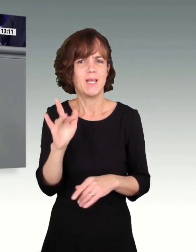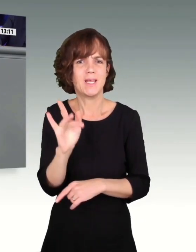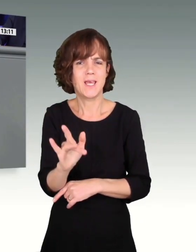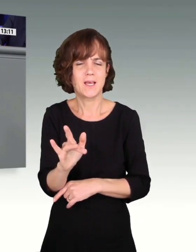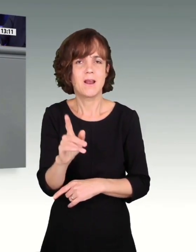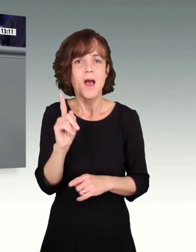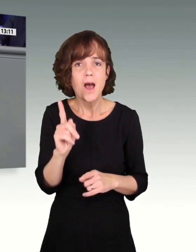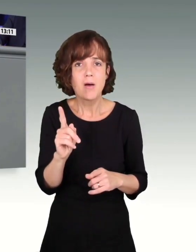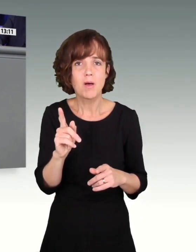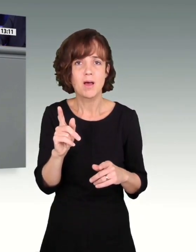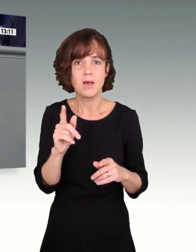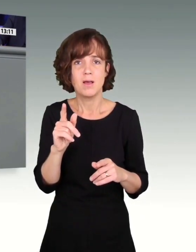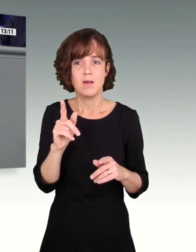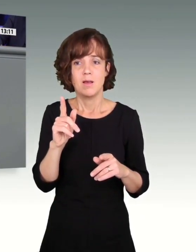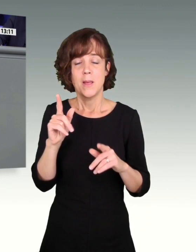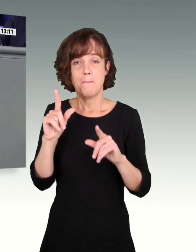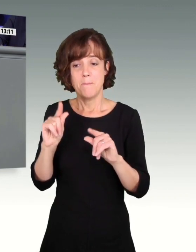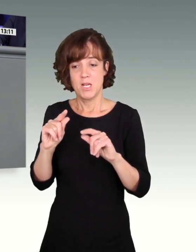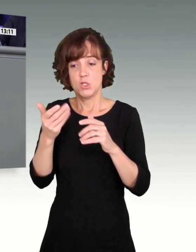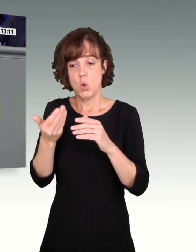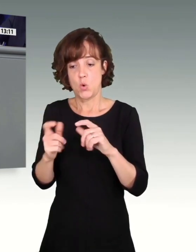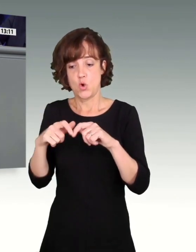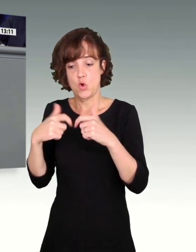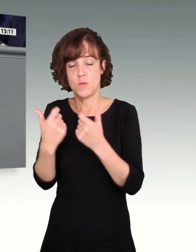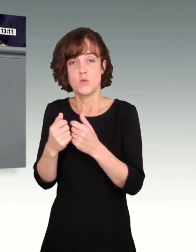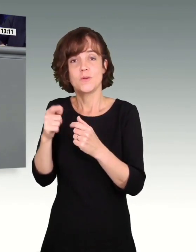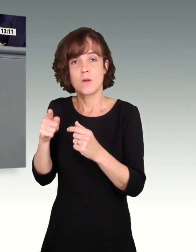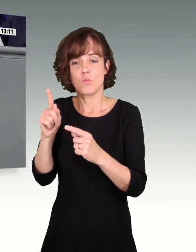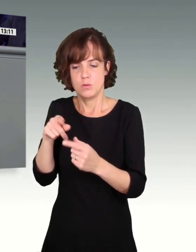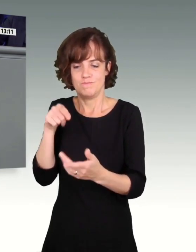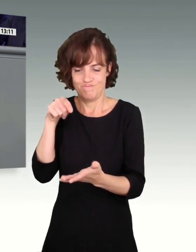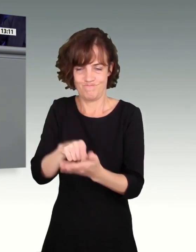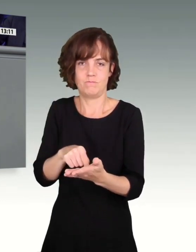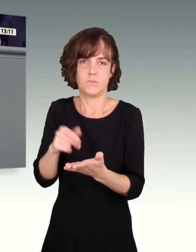muss bitteschön von der Mindestlohnkommission entsprechend festgesetzt werden.